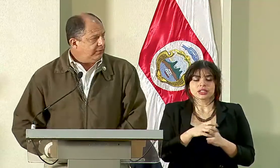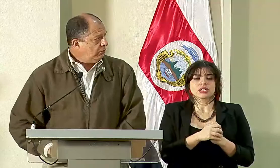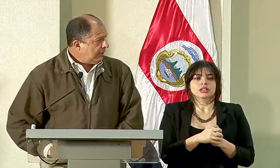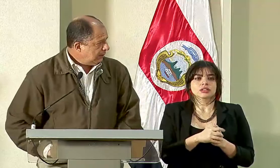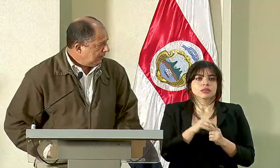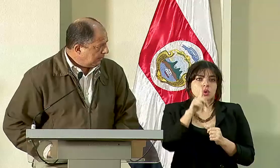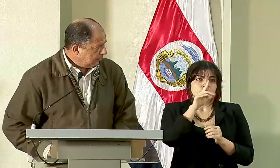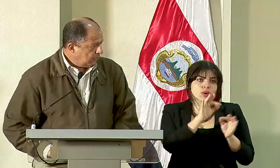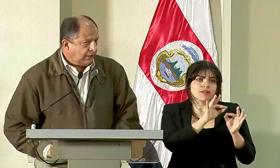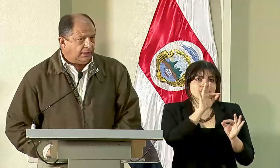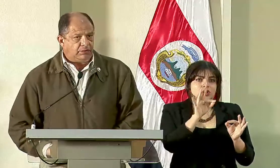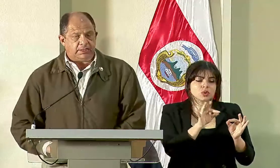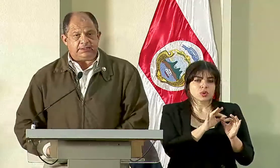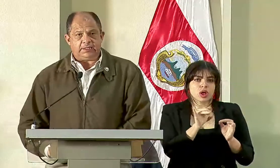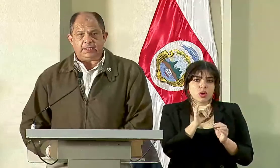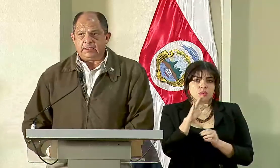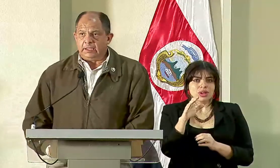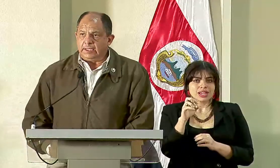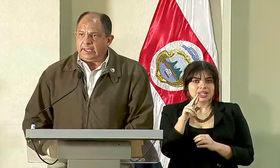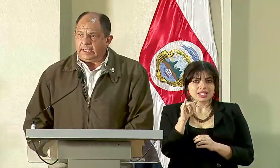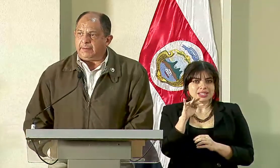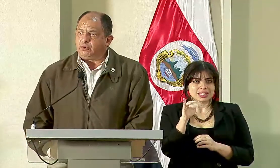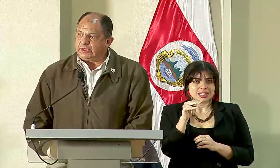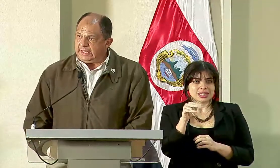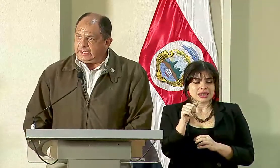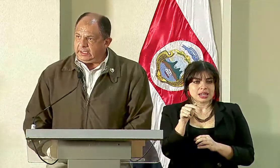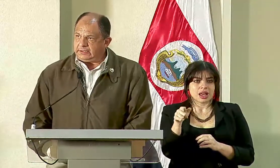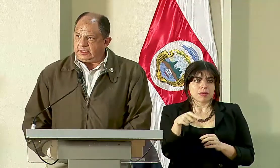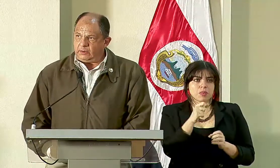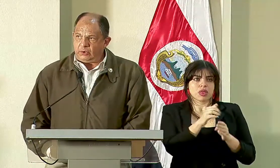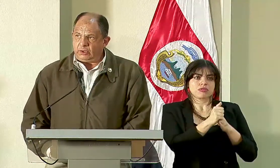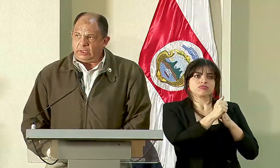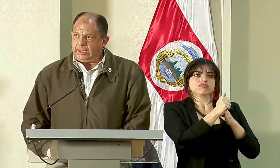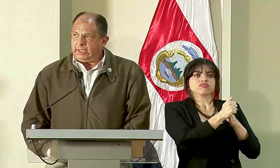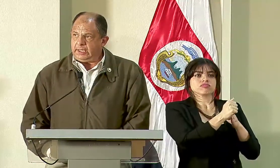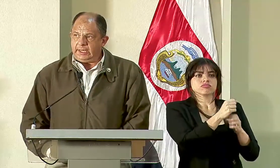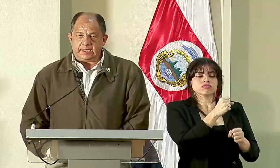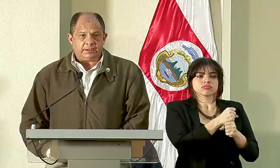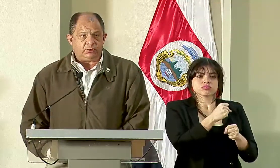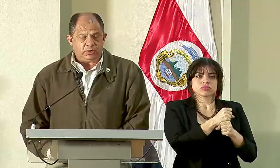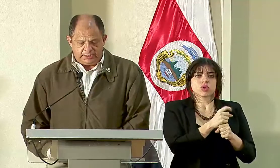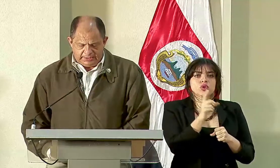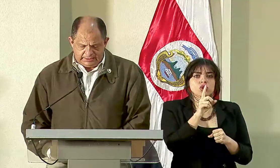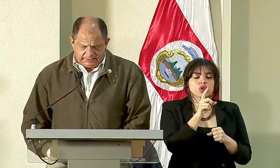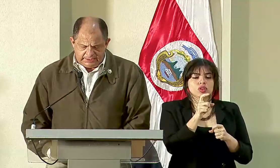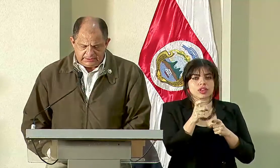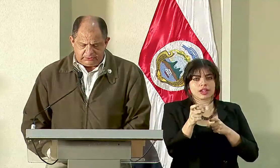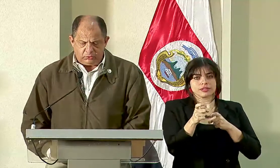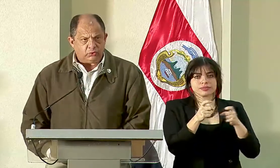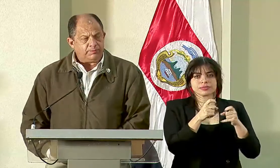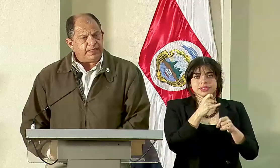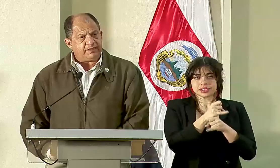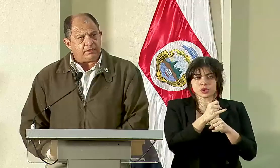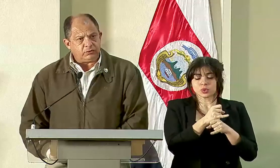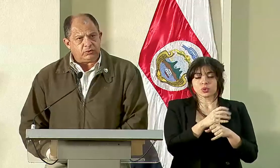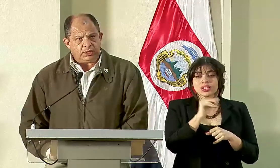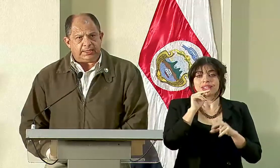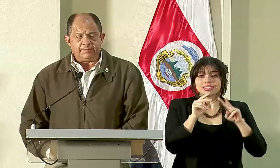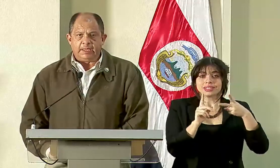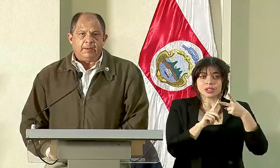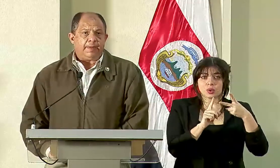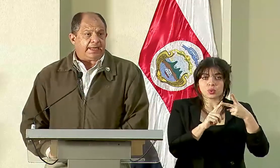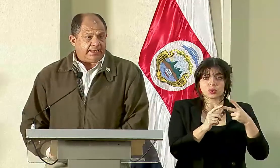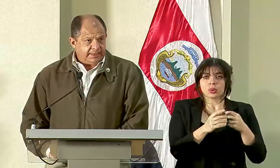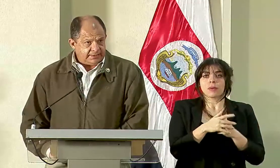figura como la de doña Cristina que apuntale esa labor en la titularidad del instituto. Y en segundo